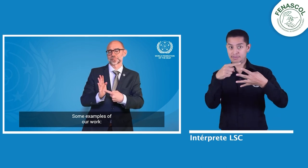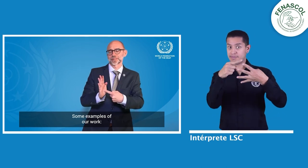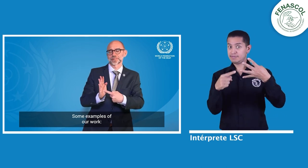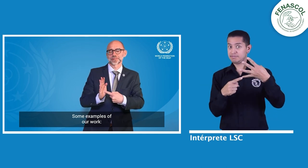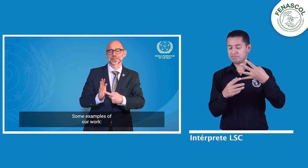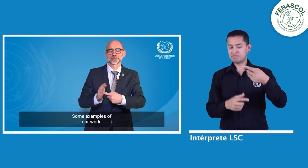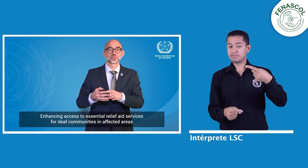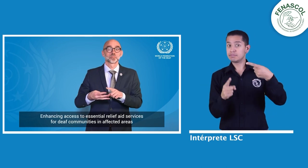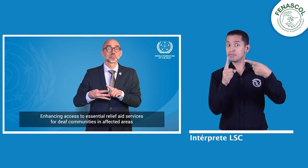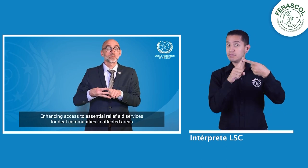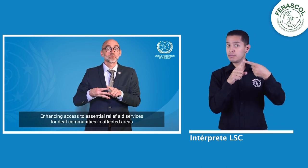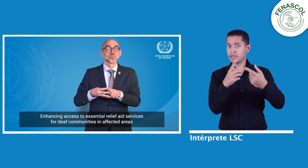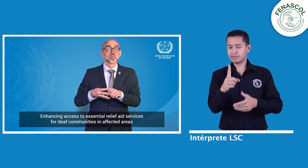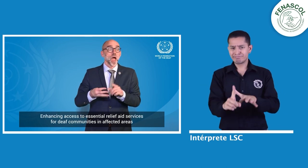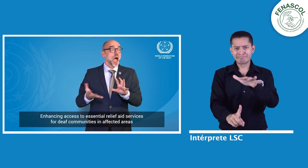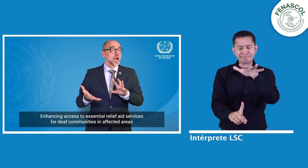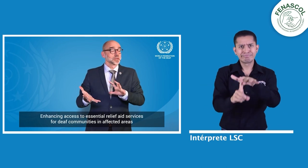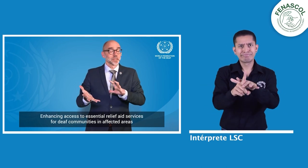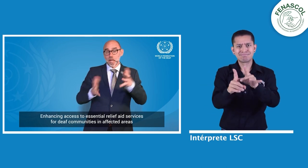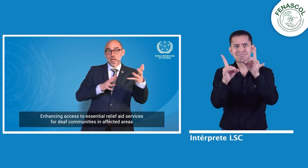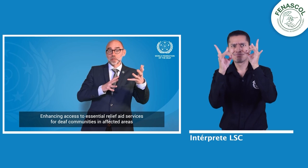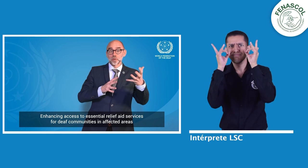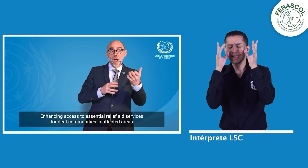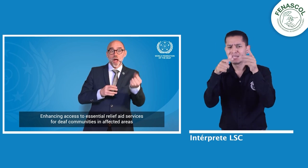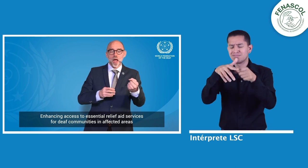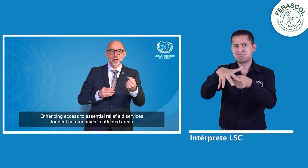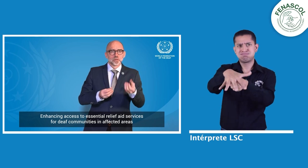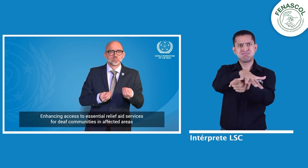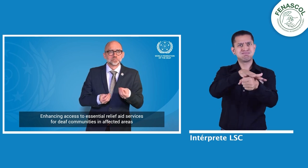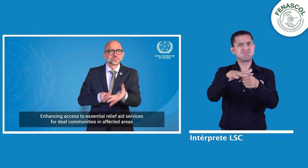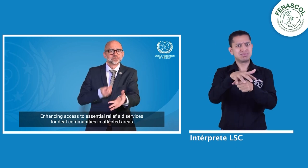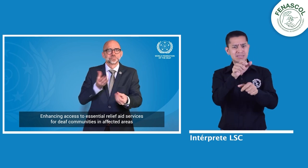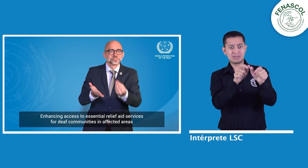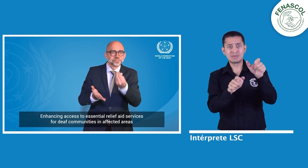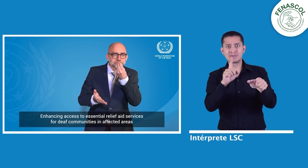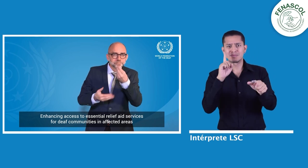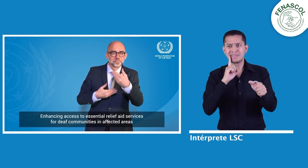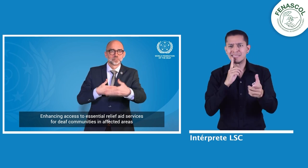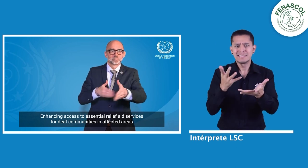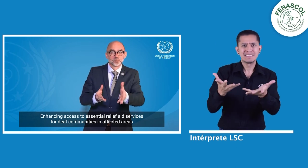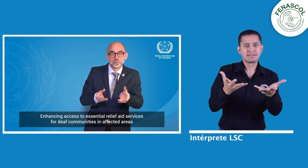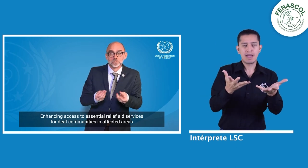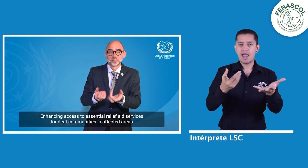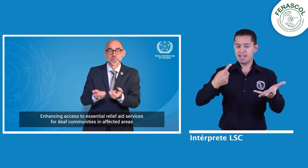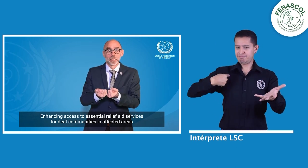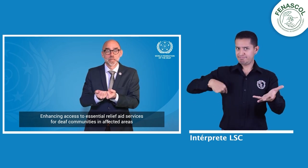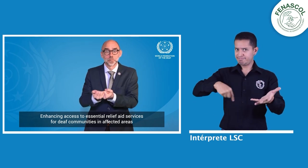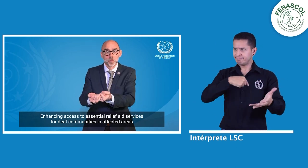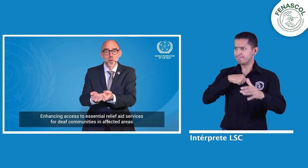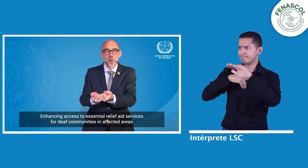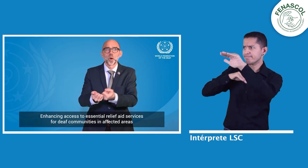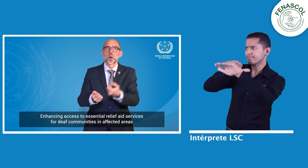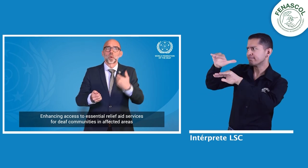Primero, ante la presentación de alguna crisis y donde se vean involucradas personas sordas,